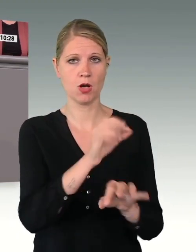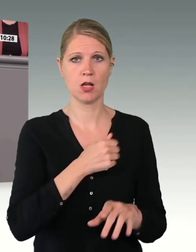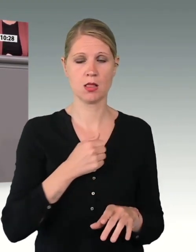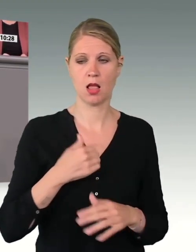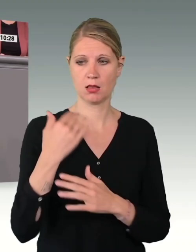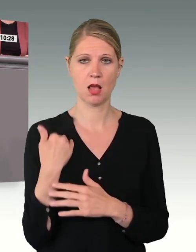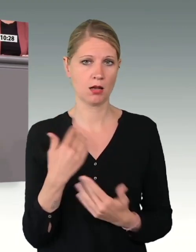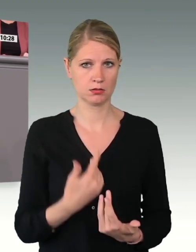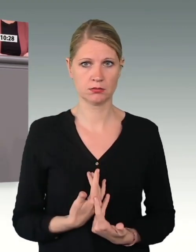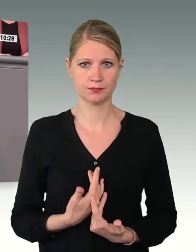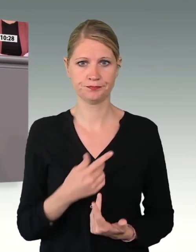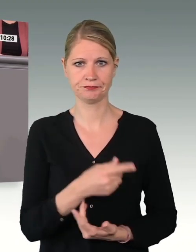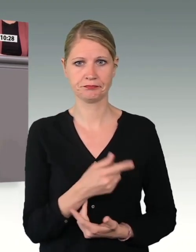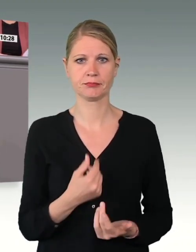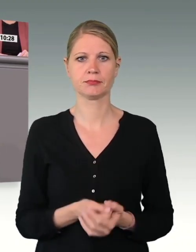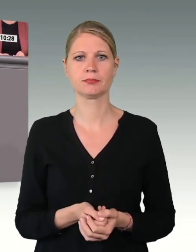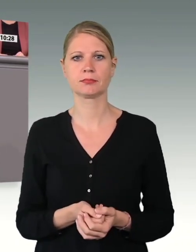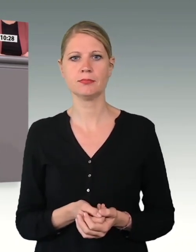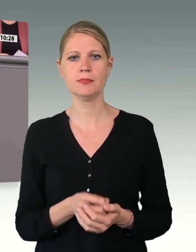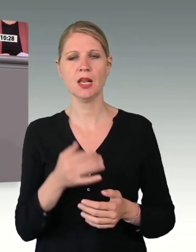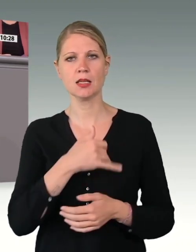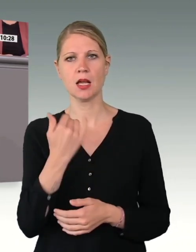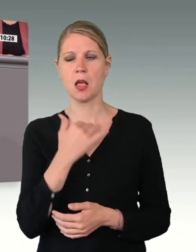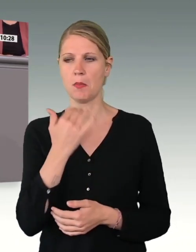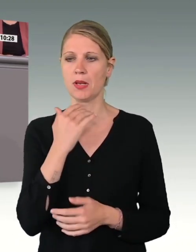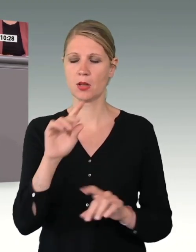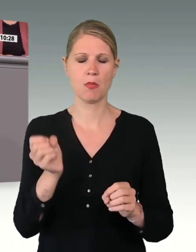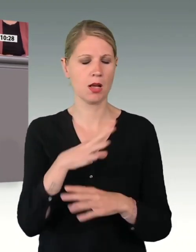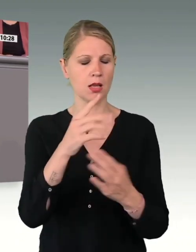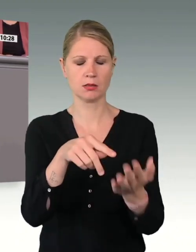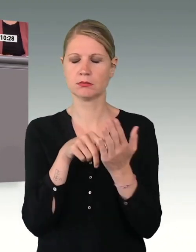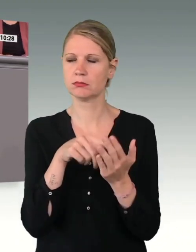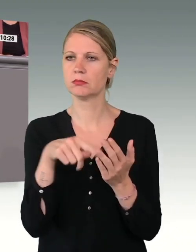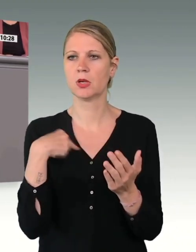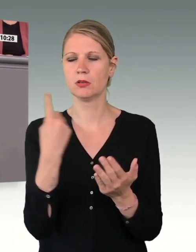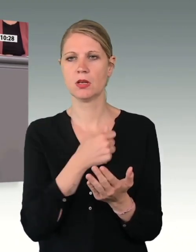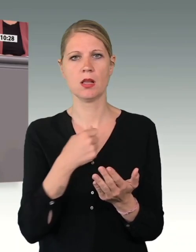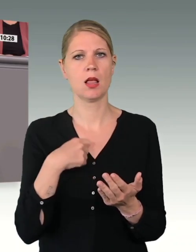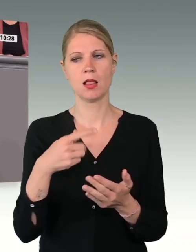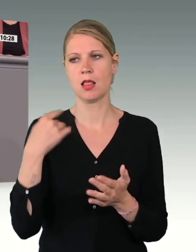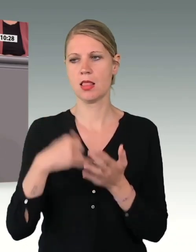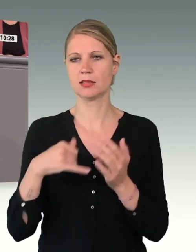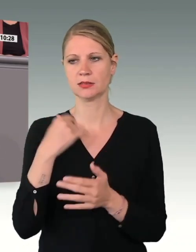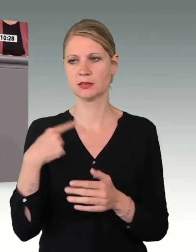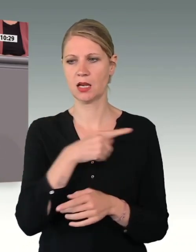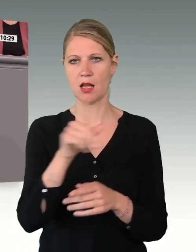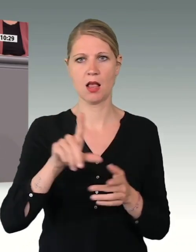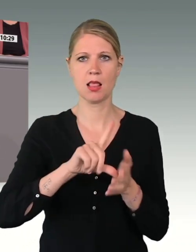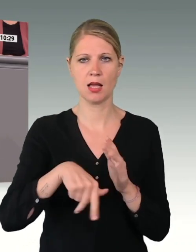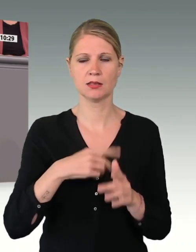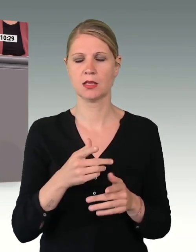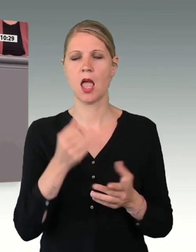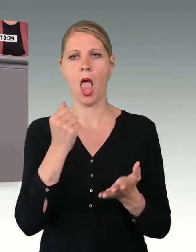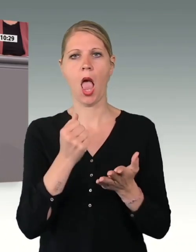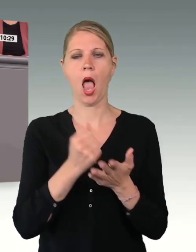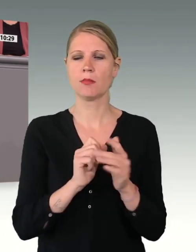zeigt eindrucksvoll auf, was unsere Soldatinnen und Soldaten im letzten Jahr geleistet haben. Von der Amtshilfe im Kampf gegen Corona